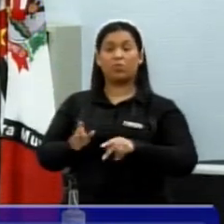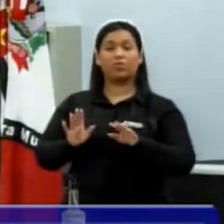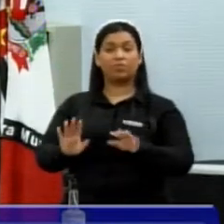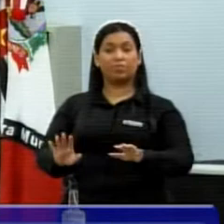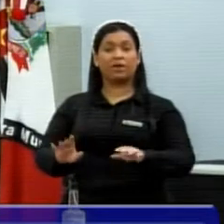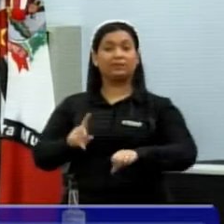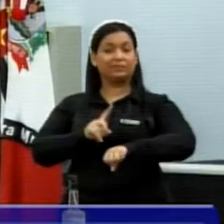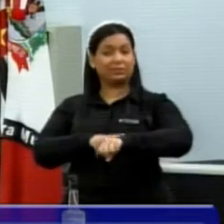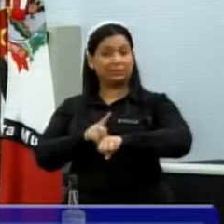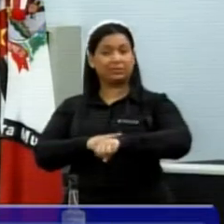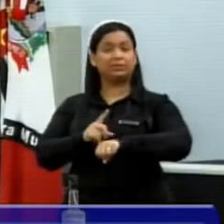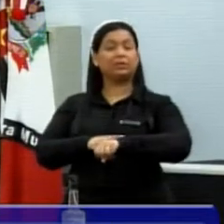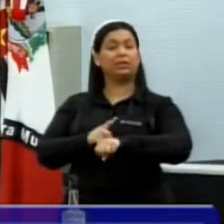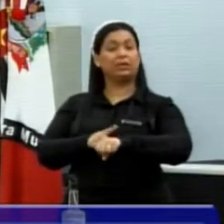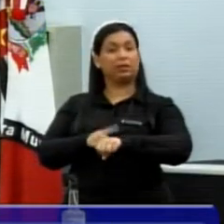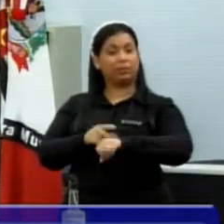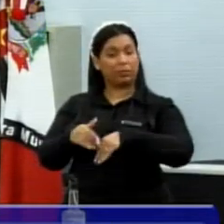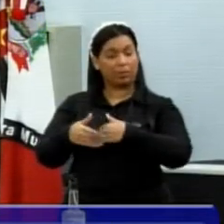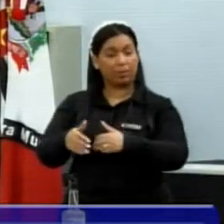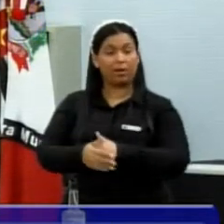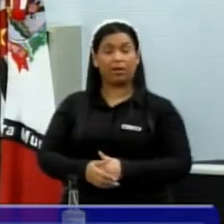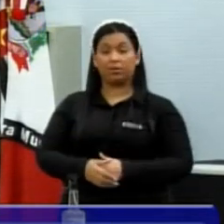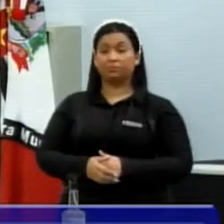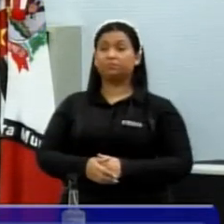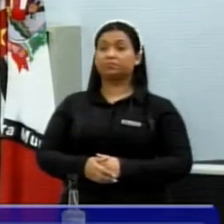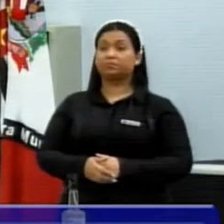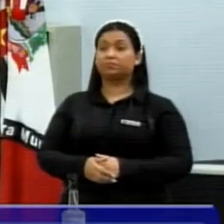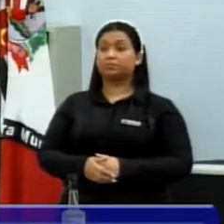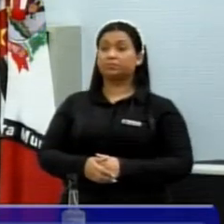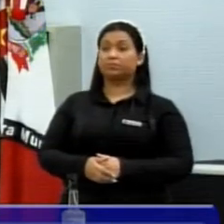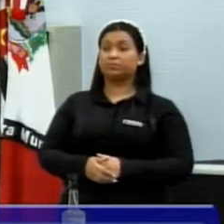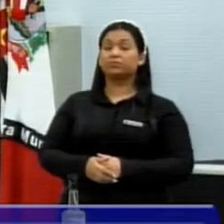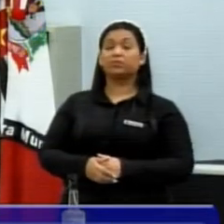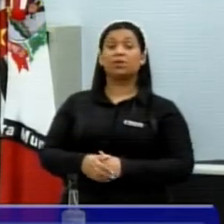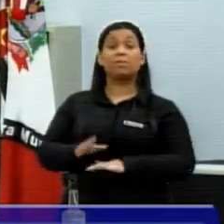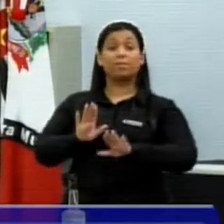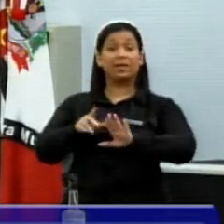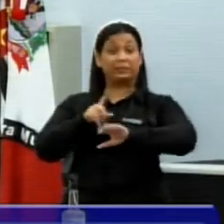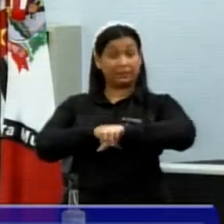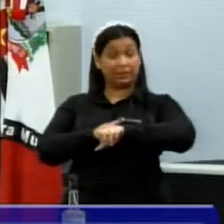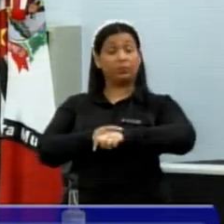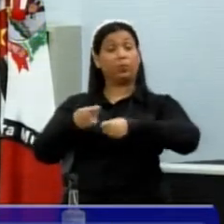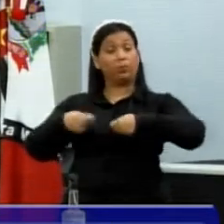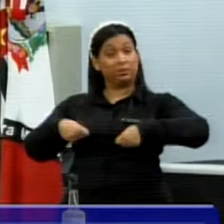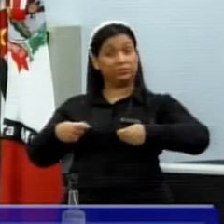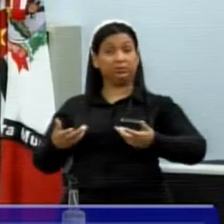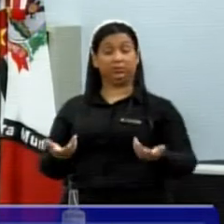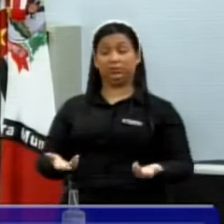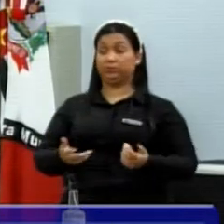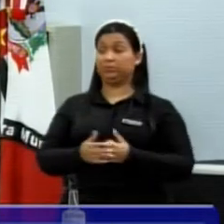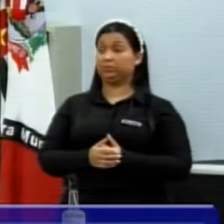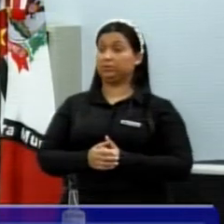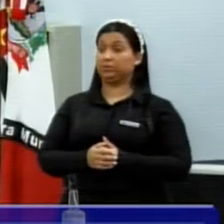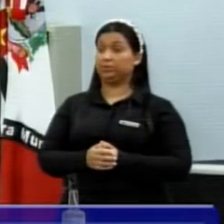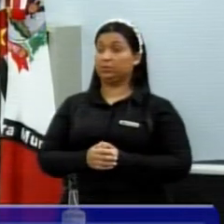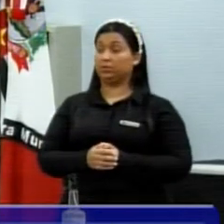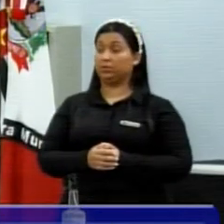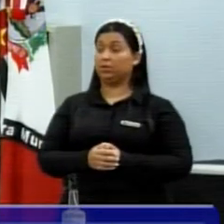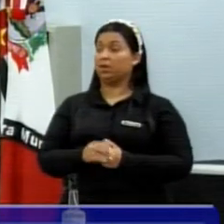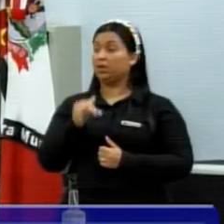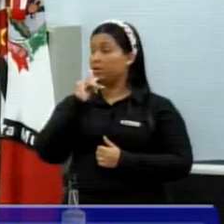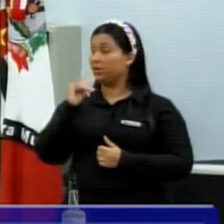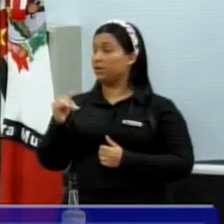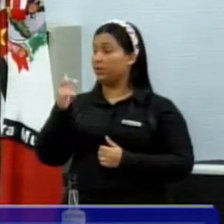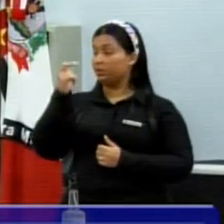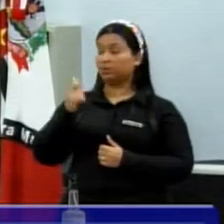com mais tempo nessa casa. Ninguém é contra, secretário vir aqui, mas com tempo, com mais tempo, esse é o recado que esse